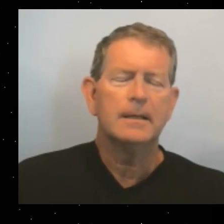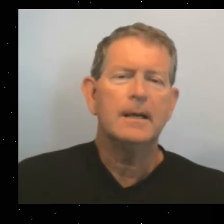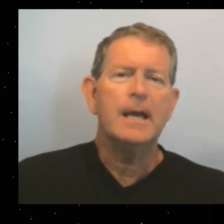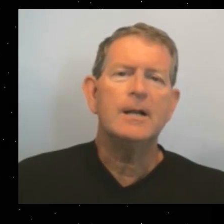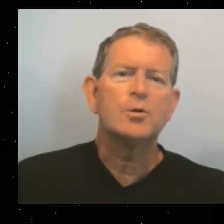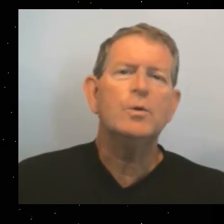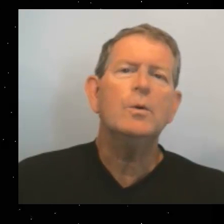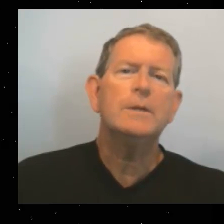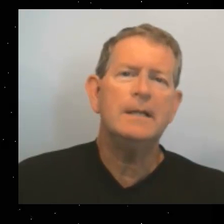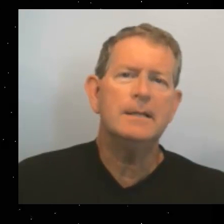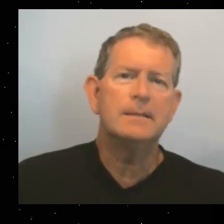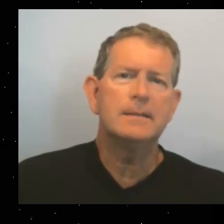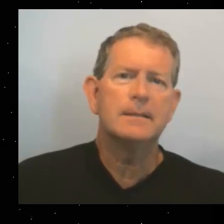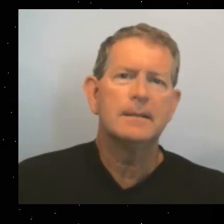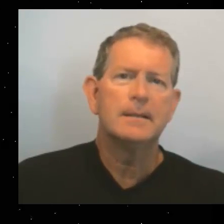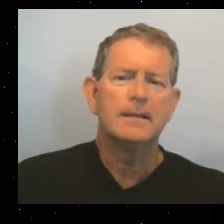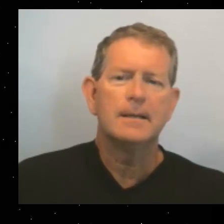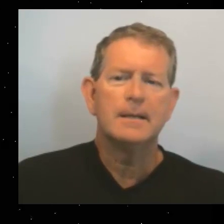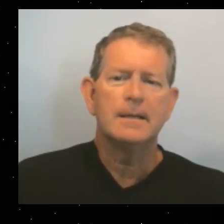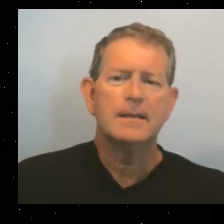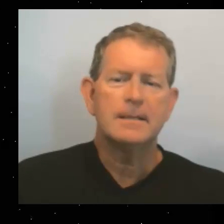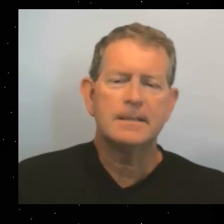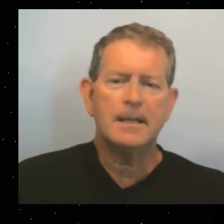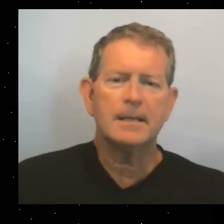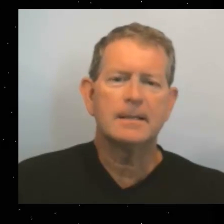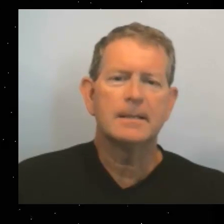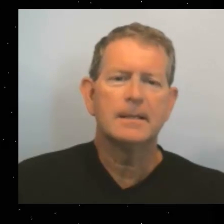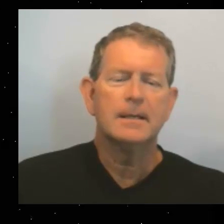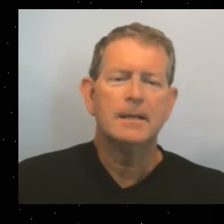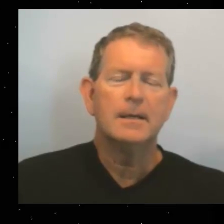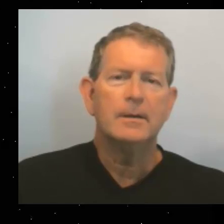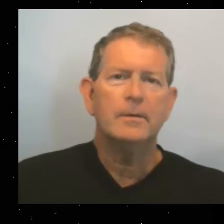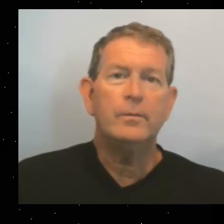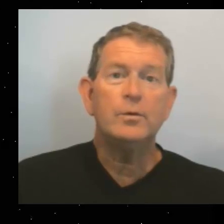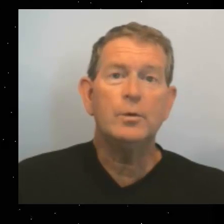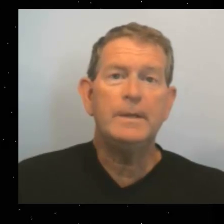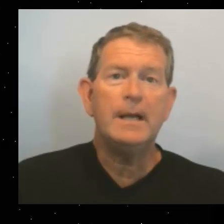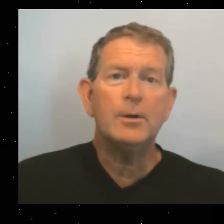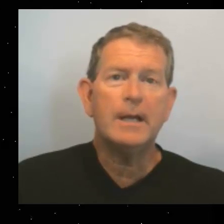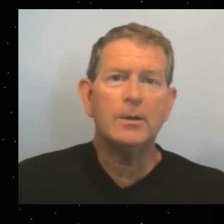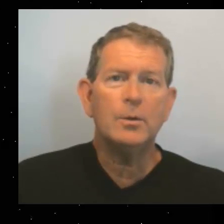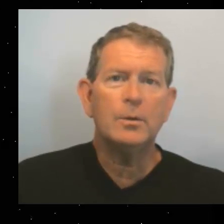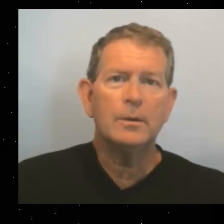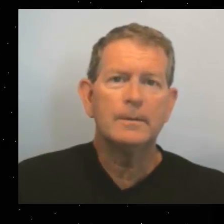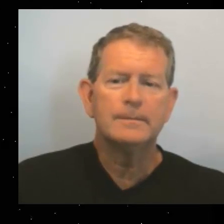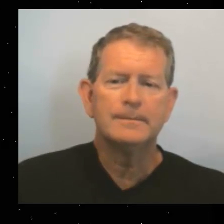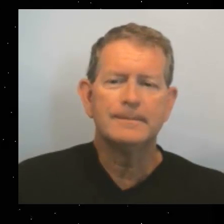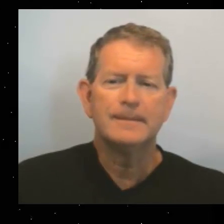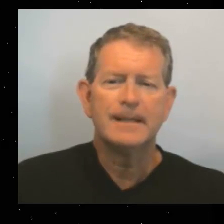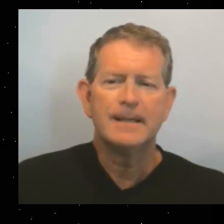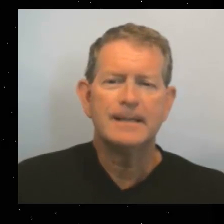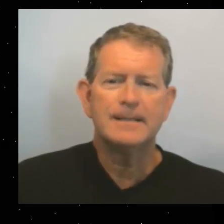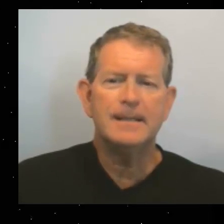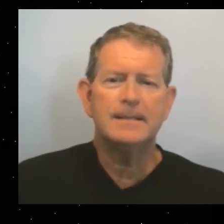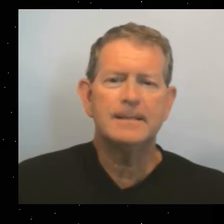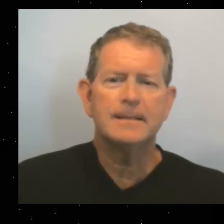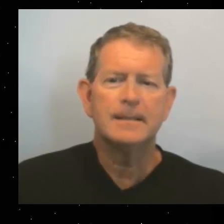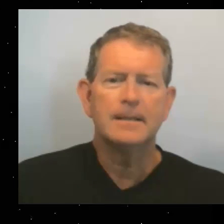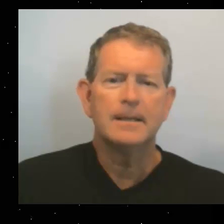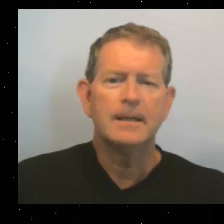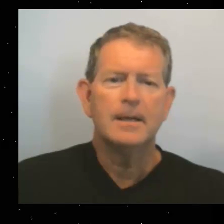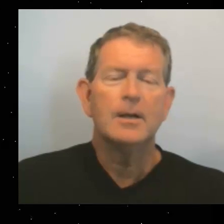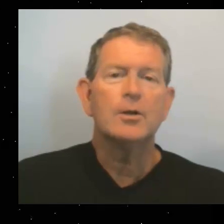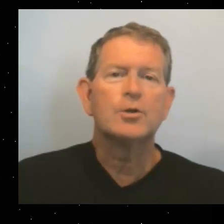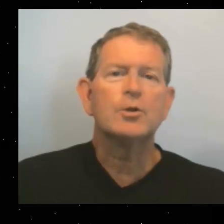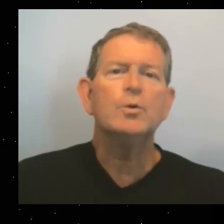Elle joue au tennis. 5 Vous oubliez le cadeau. 6